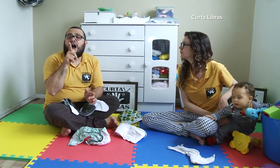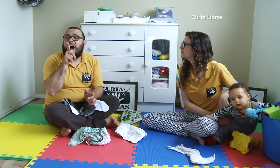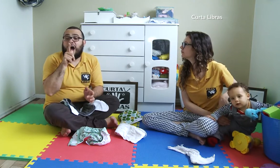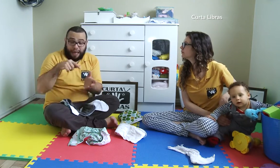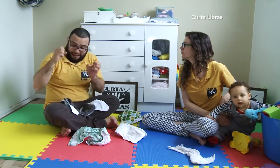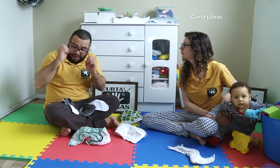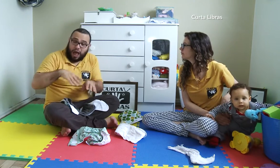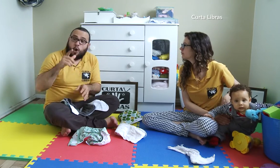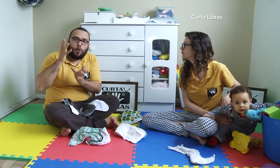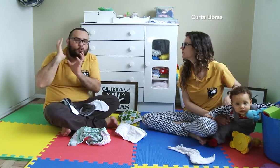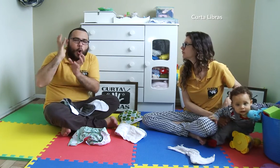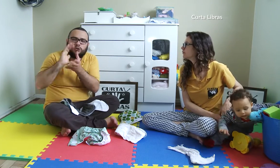Com sabão de coco.